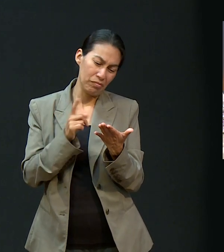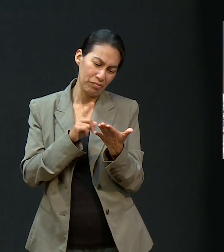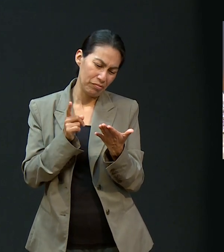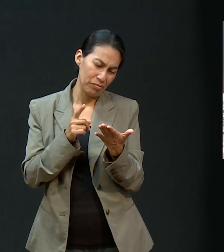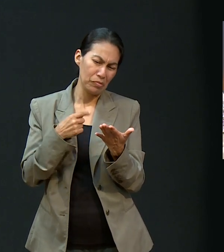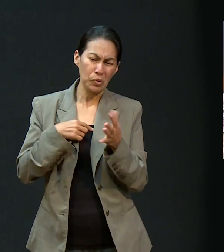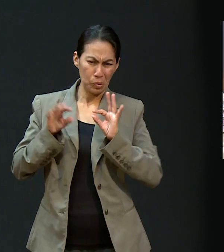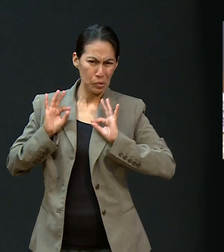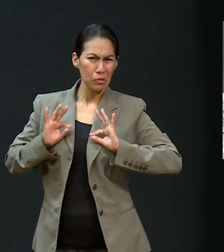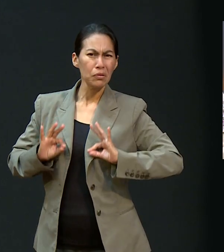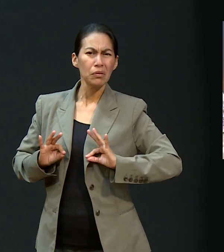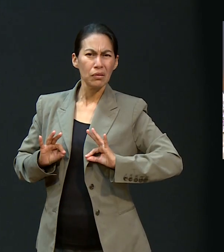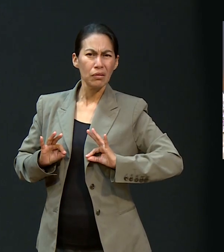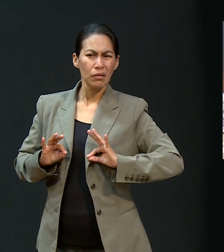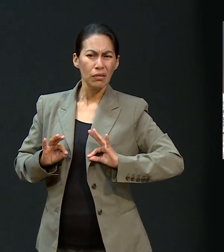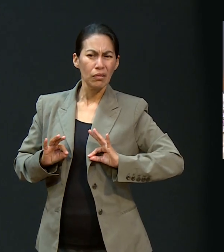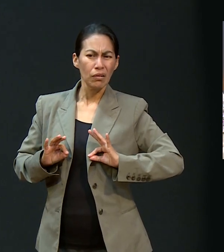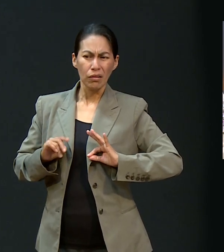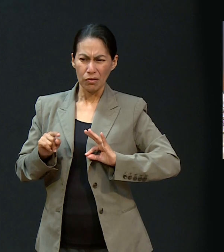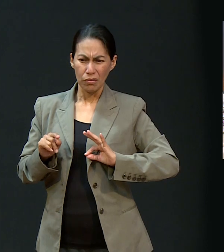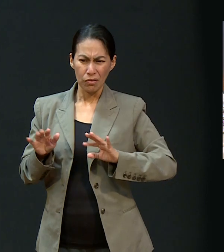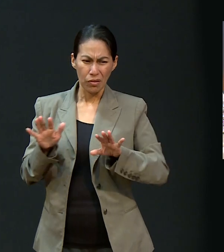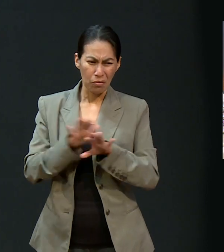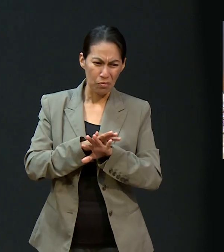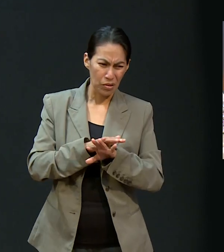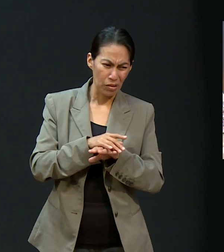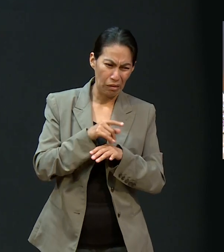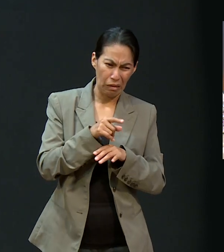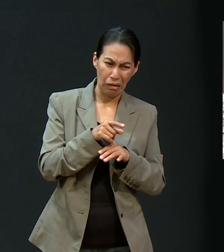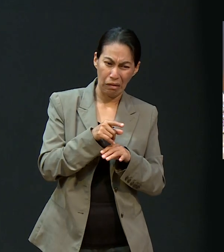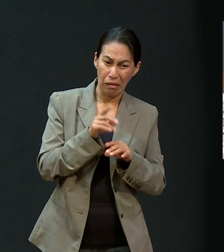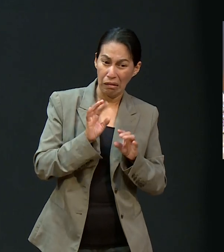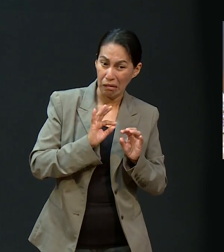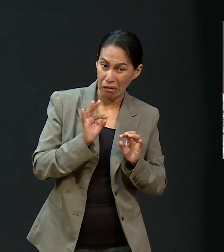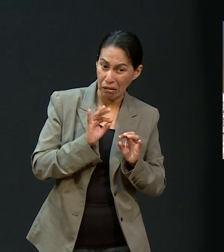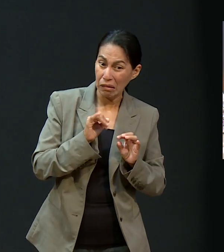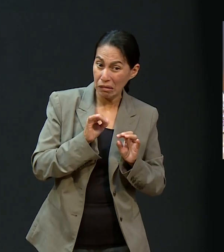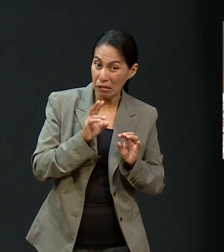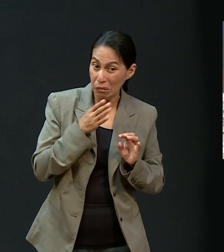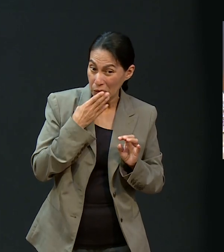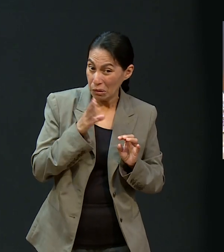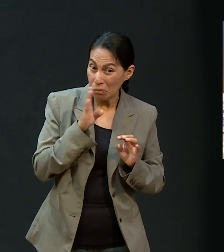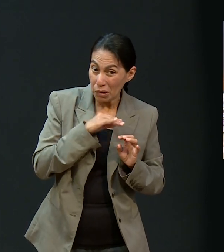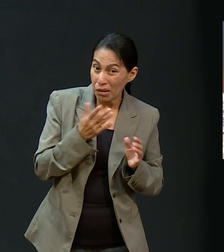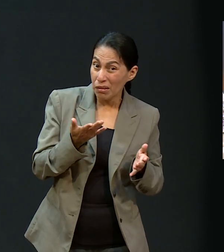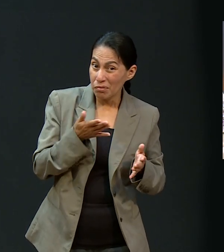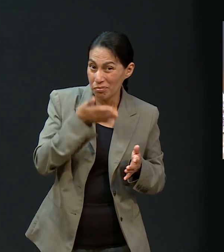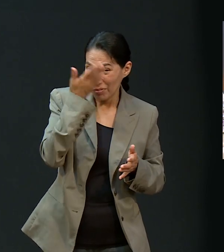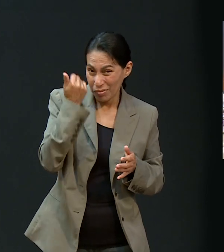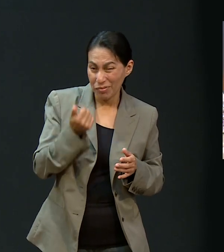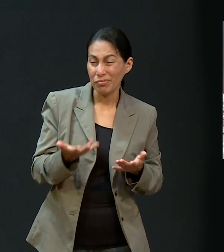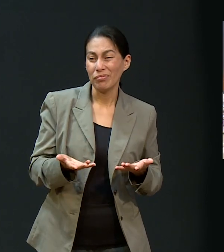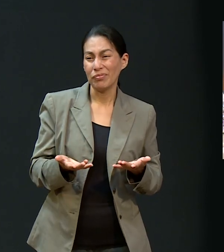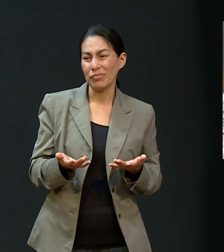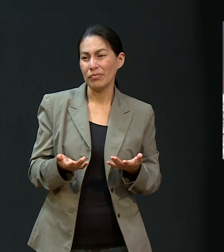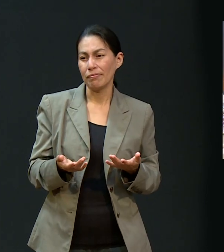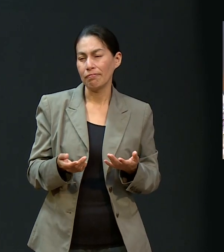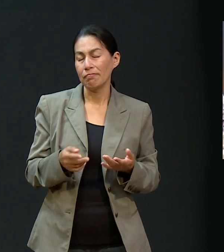no estoy dispuesta a dejar mi comodidad por arriesgarme algo. Y pasó.